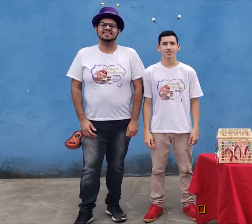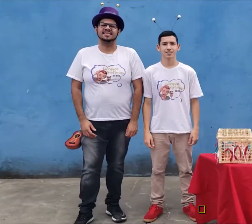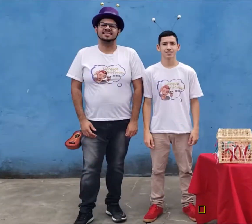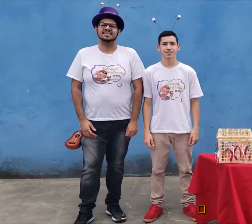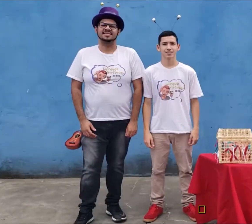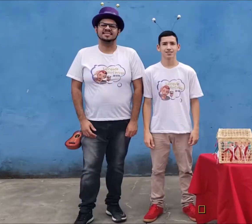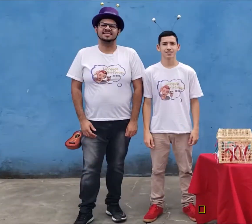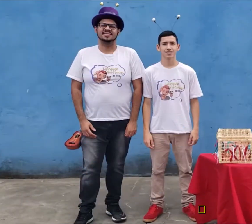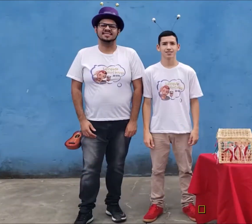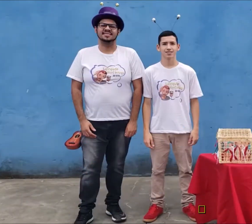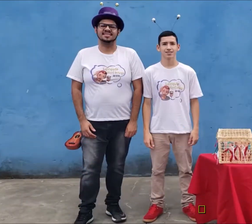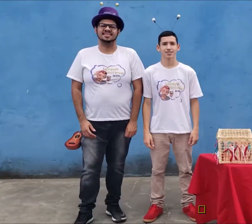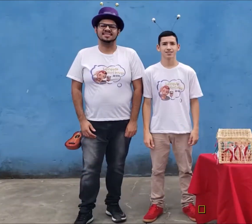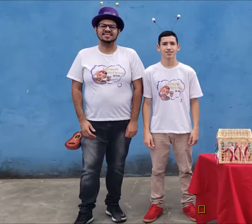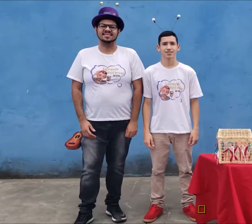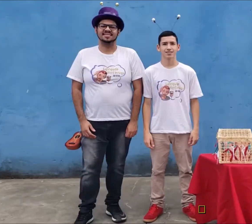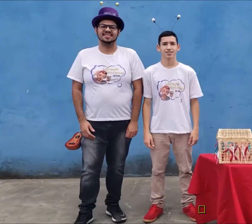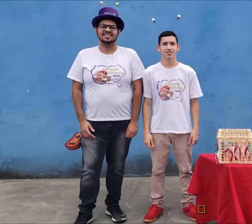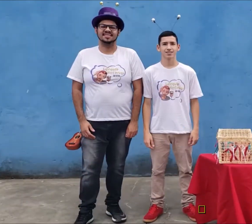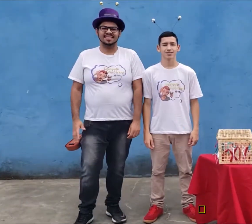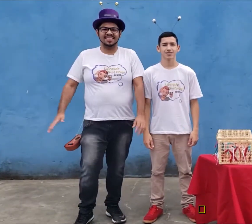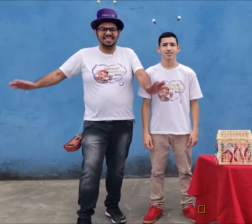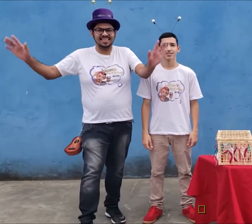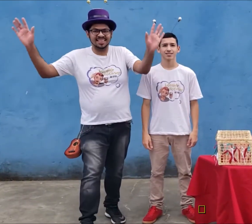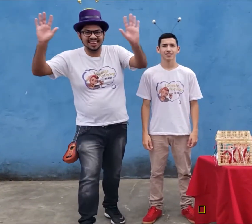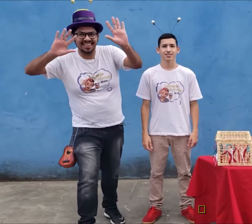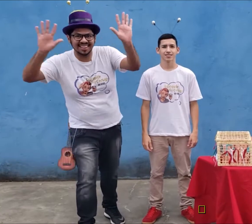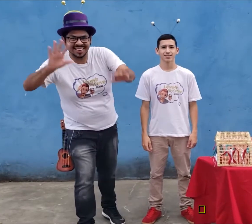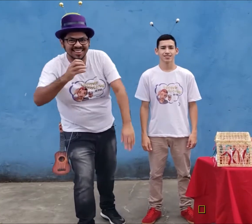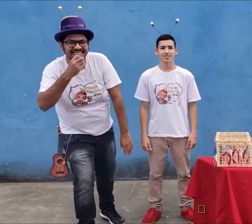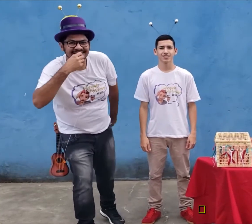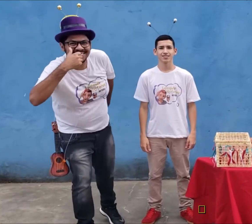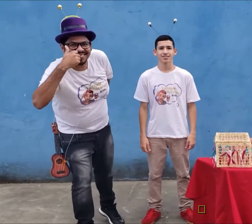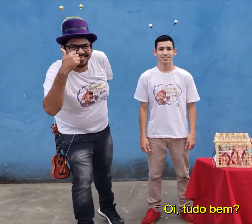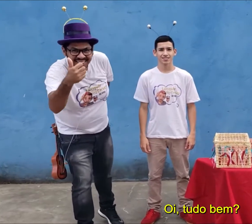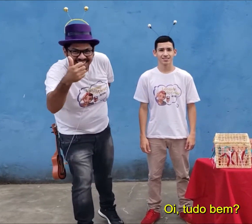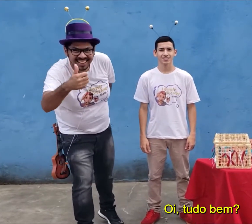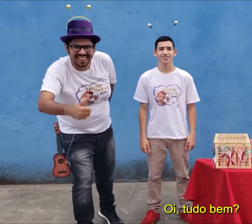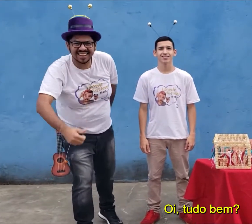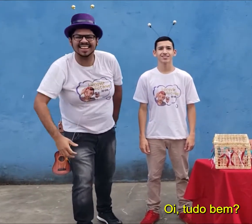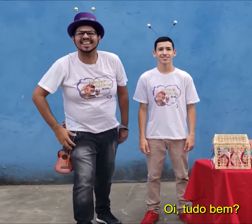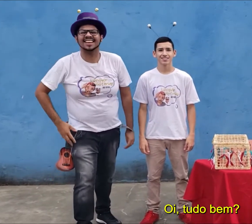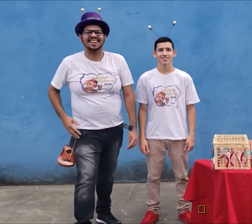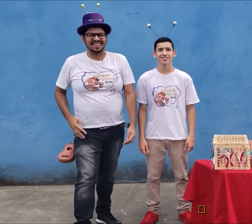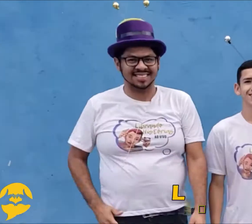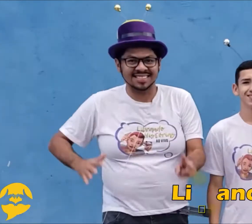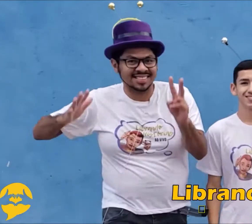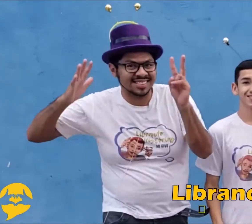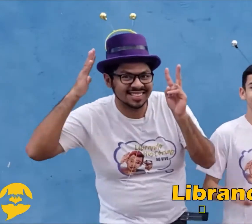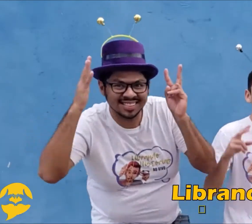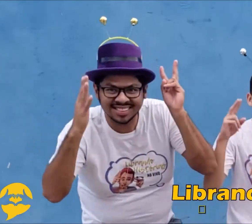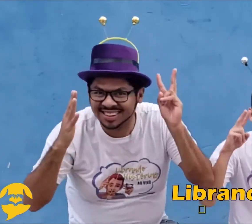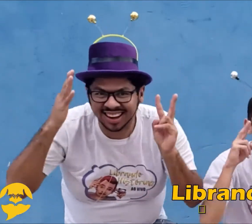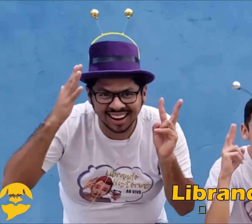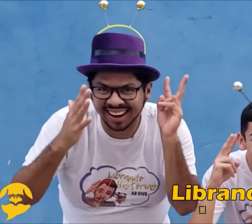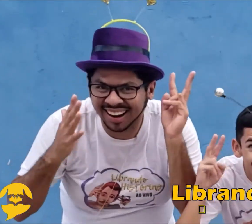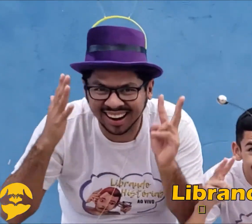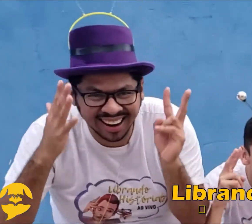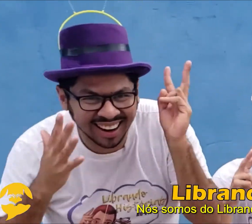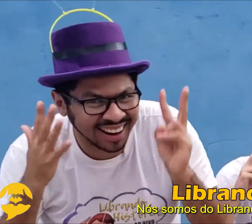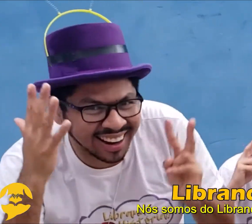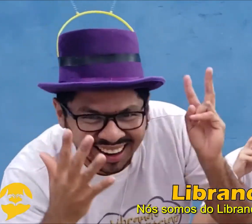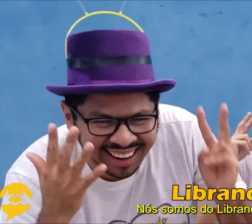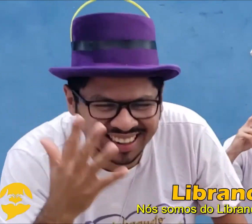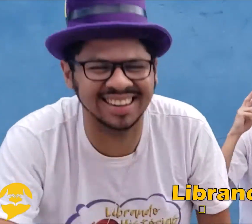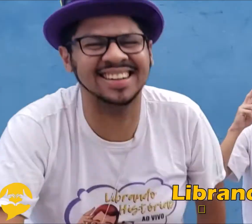A direita de Carlos e Pedro, há um flipchart e uma mesa com objetos sobre toalha vermelha. Oi, tudo bem? Letreiro e Amarelo, Librando